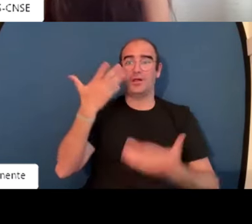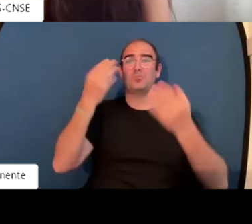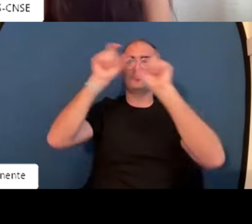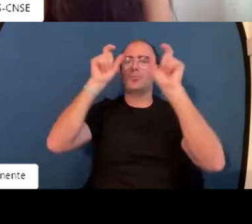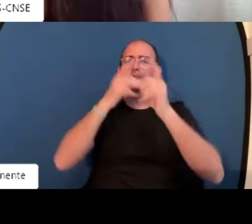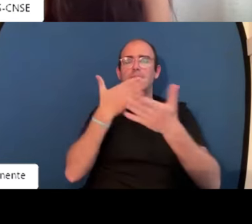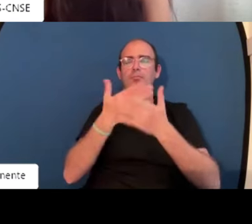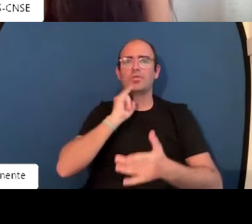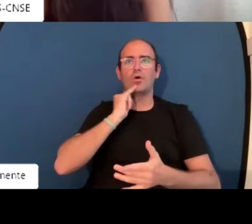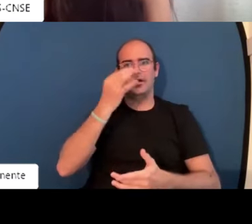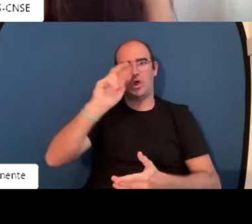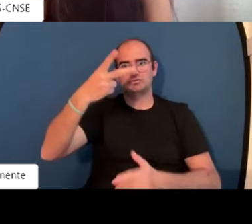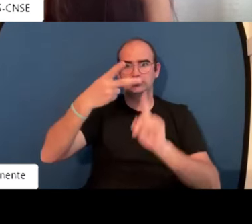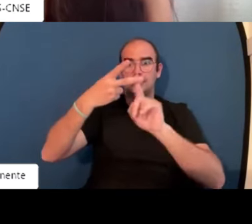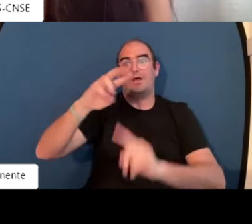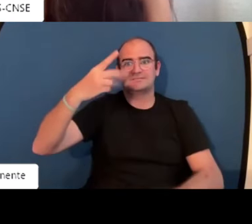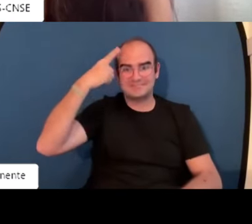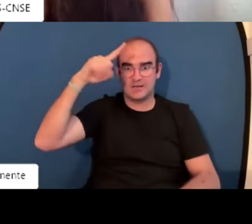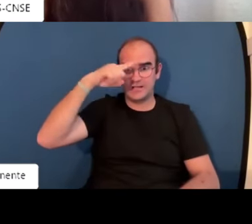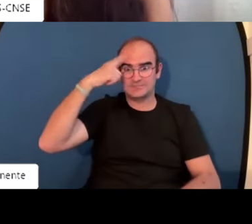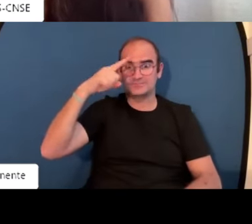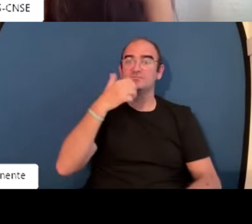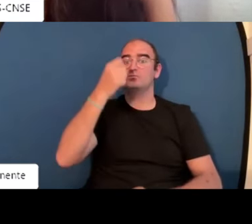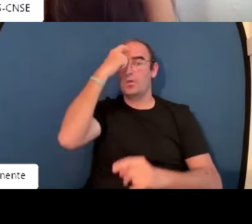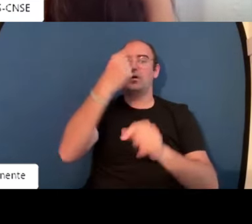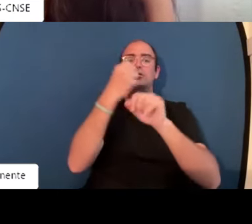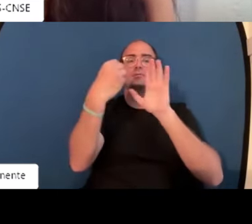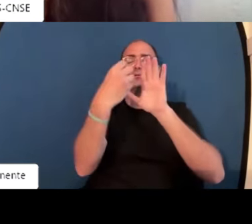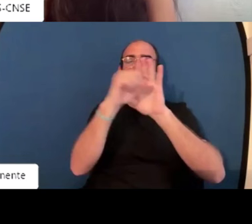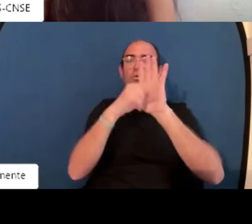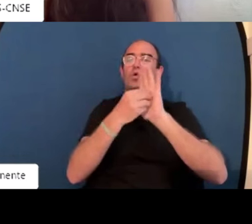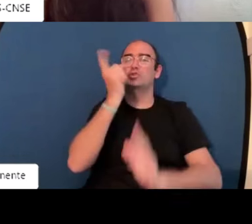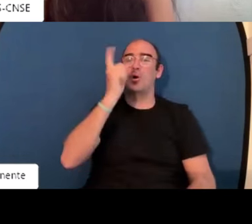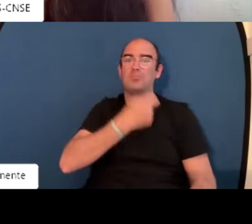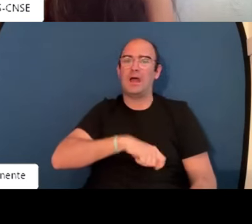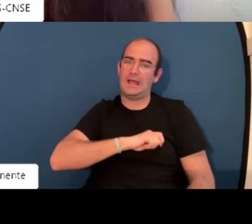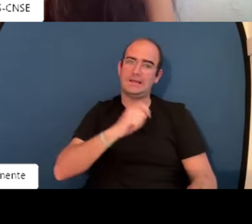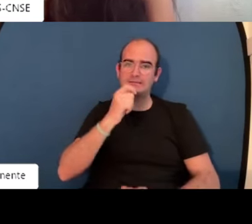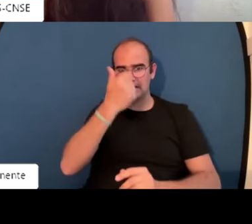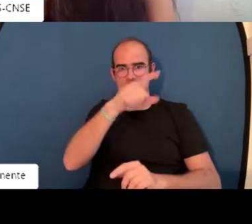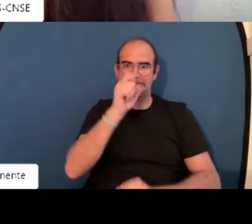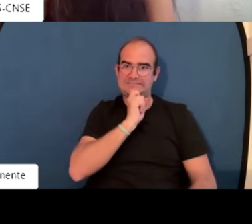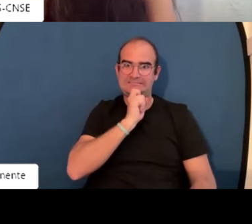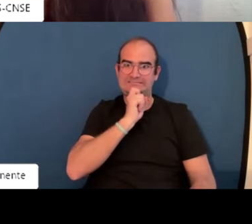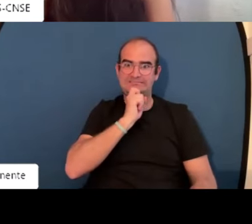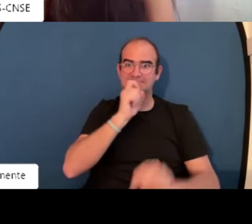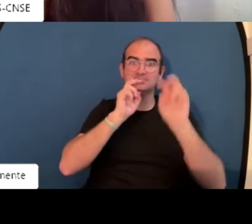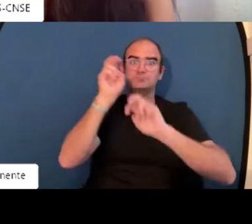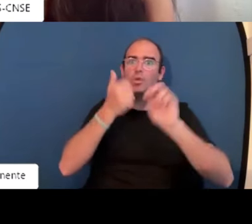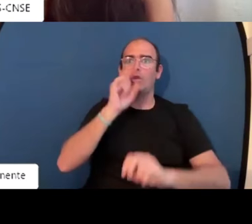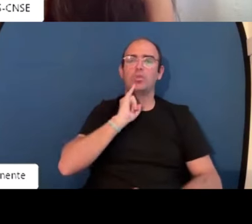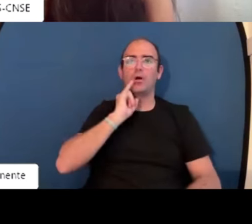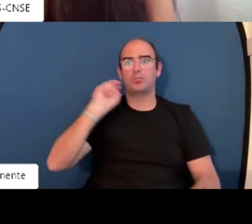obtener un visado es verdad que los idiomas son importantes pero imagínate si cambiamos a otro país donde no